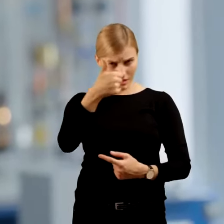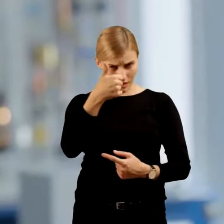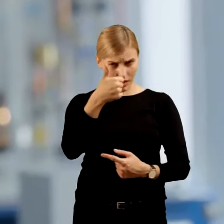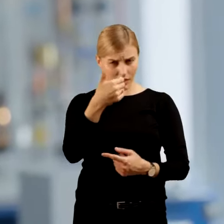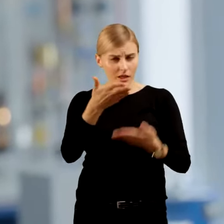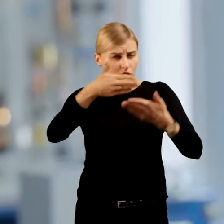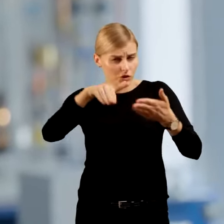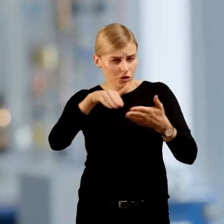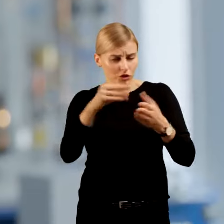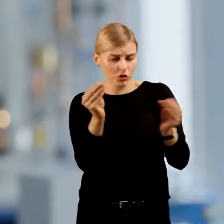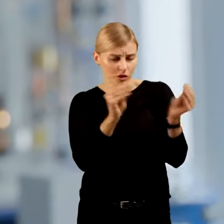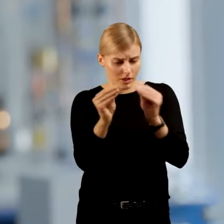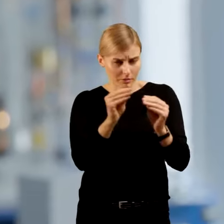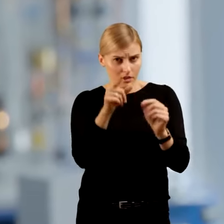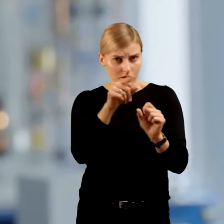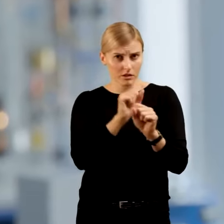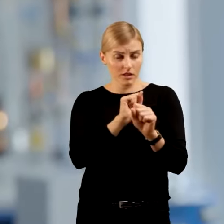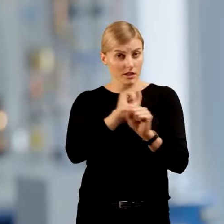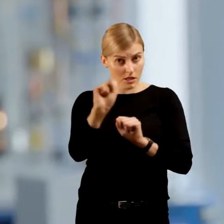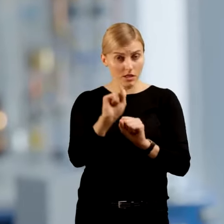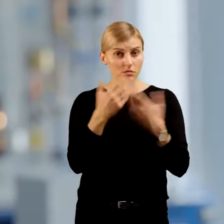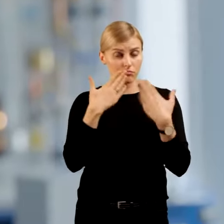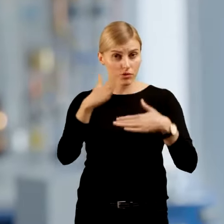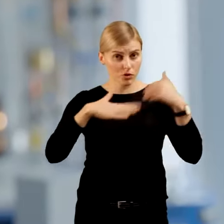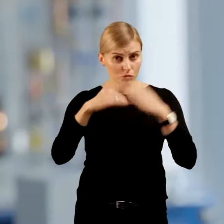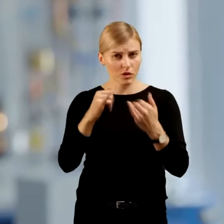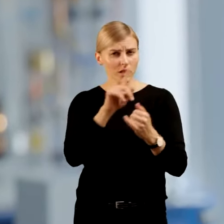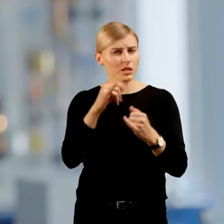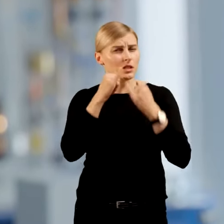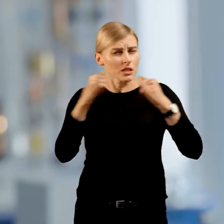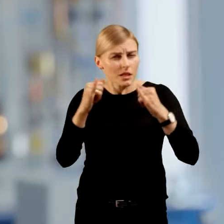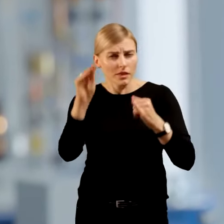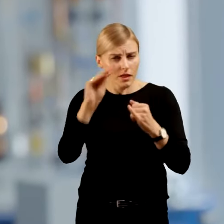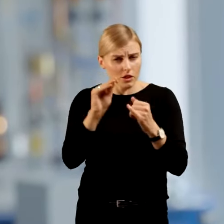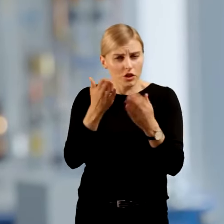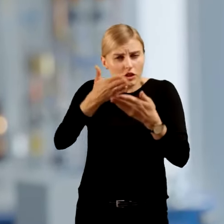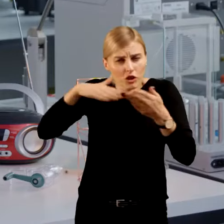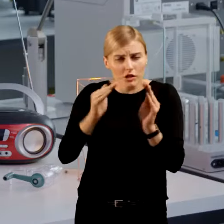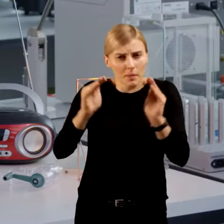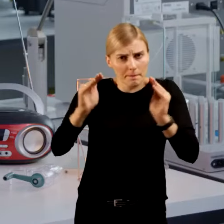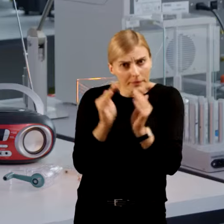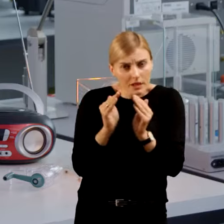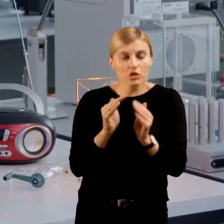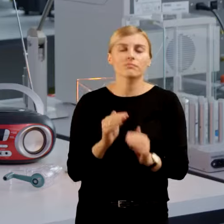element układanki zbudowany jest z innych mniejszych elementów? Okazuje się, że tak.